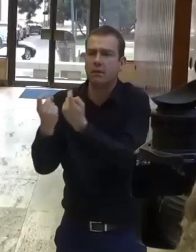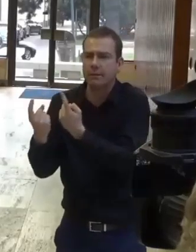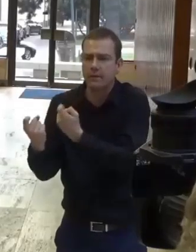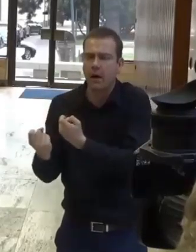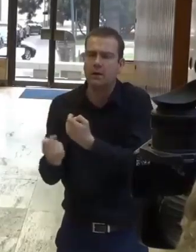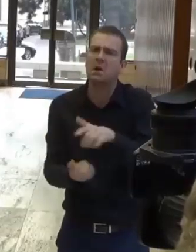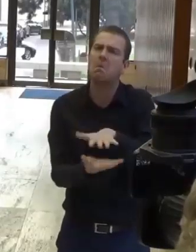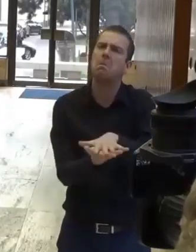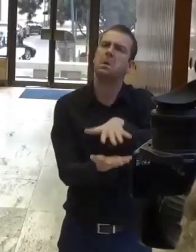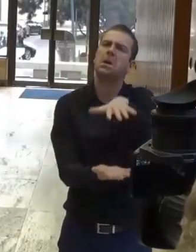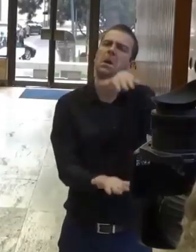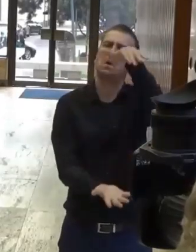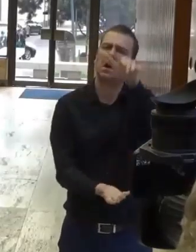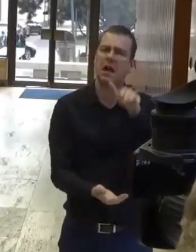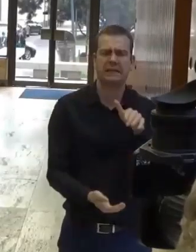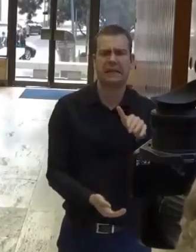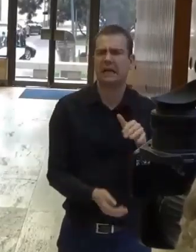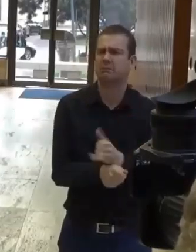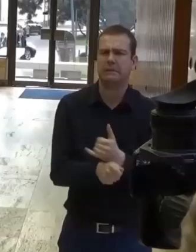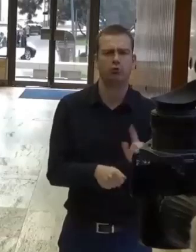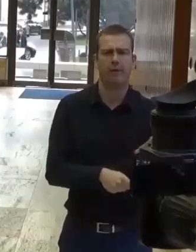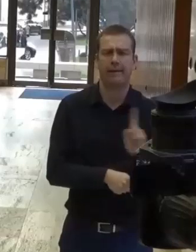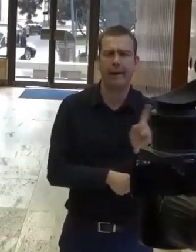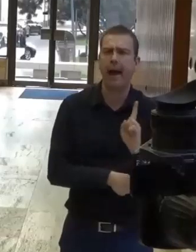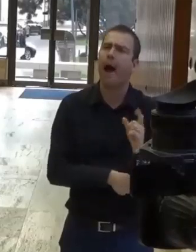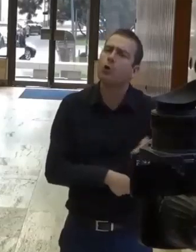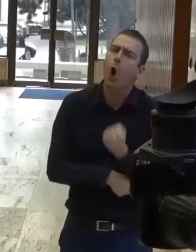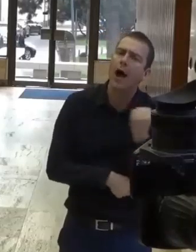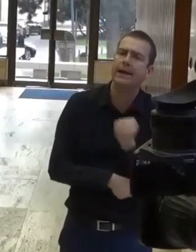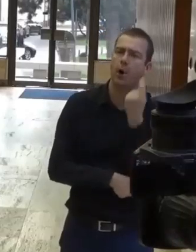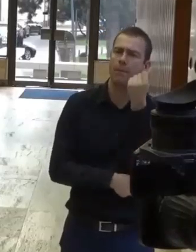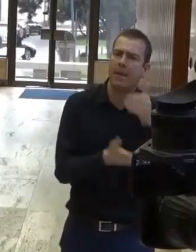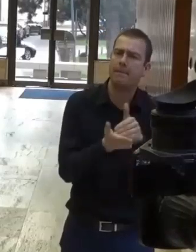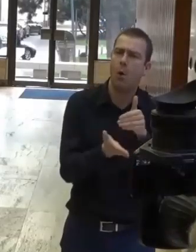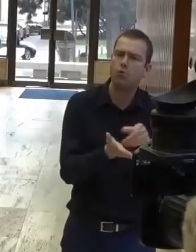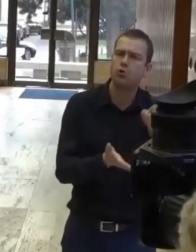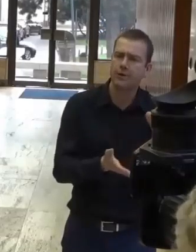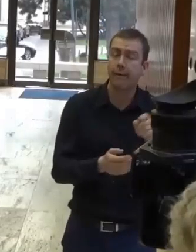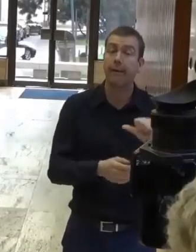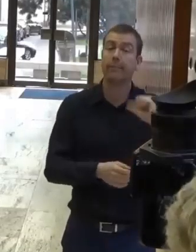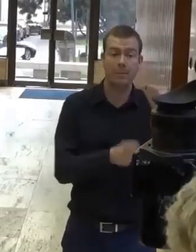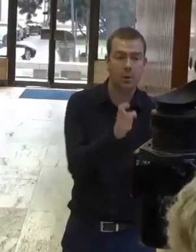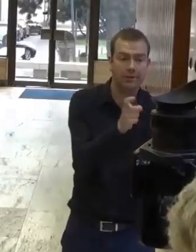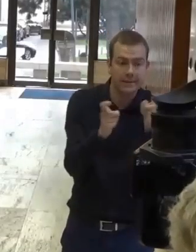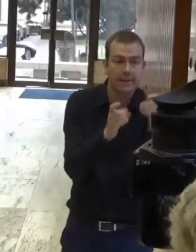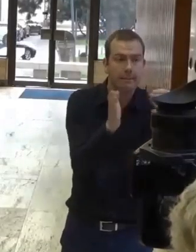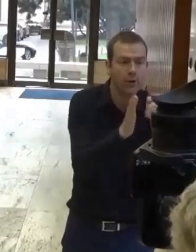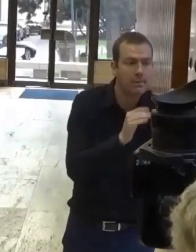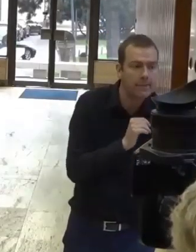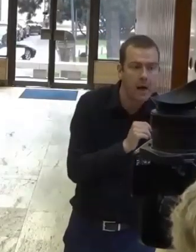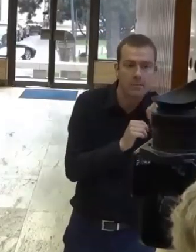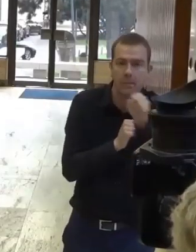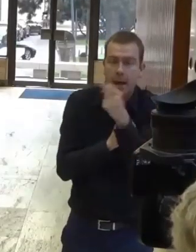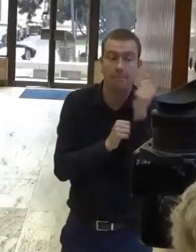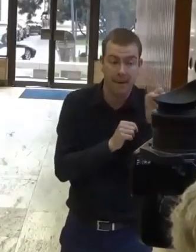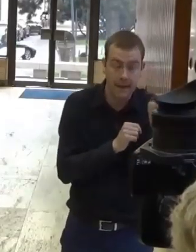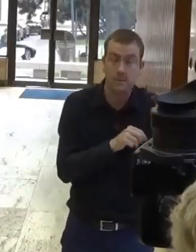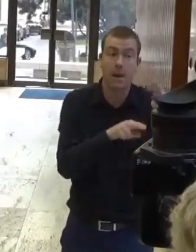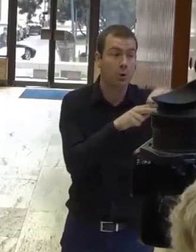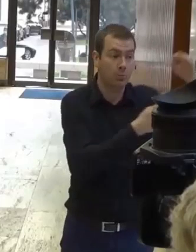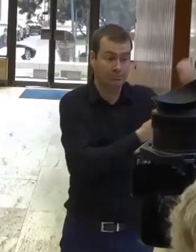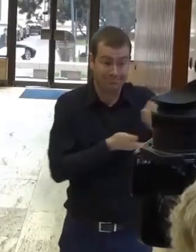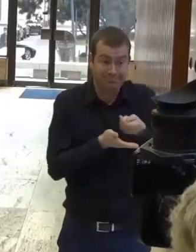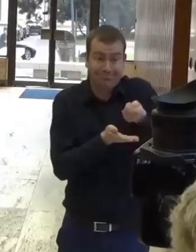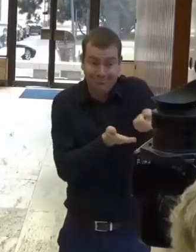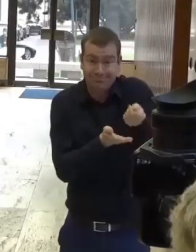byrokracia a kde tie peniaze môžeme použiť skutočne veľmi rýchlo, lebo potrebujeme, aby tí, ktorí najviac tieto